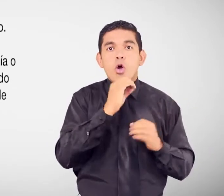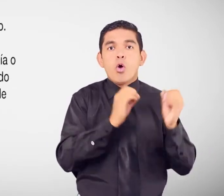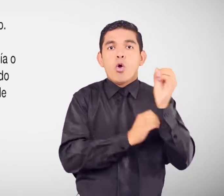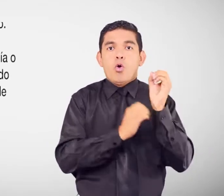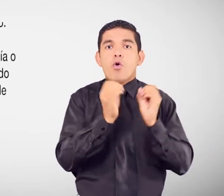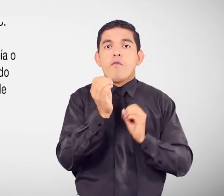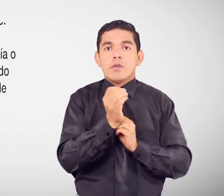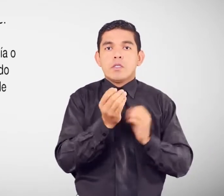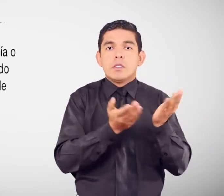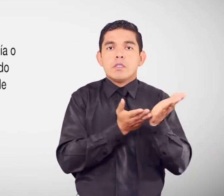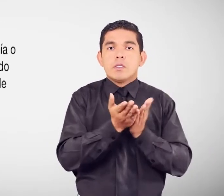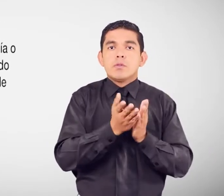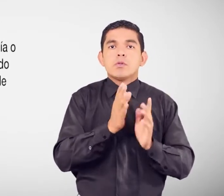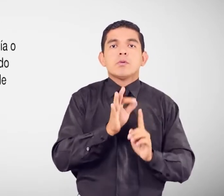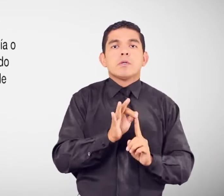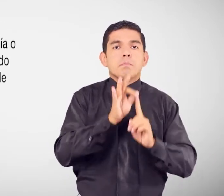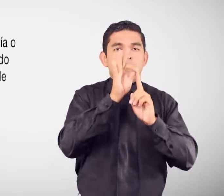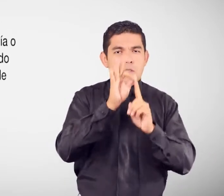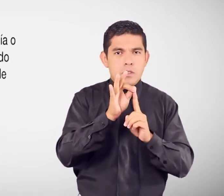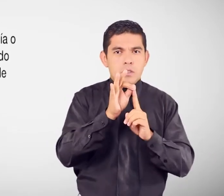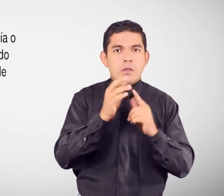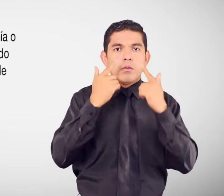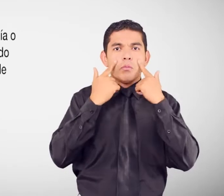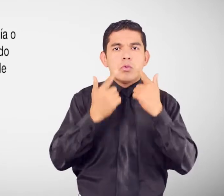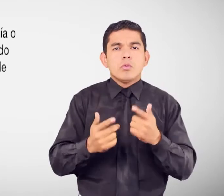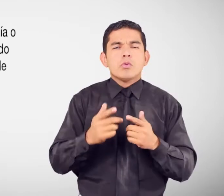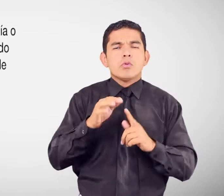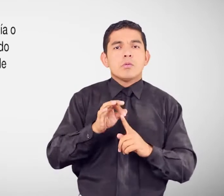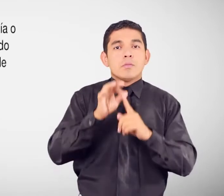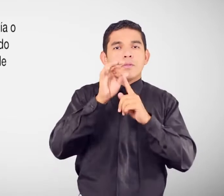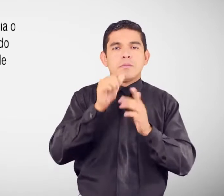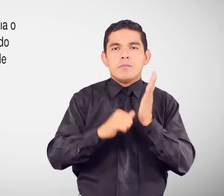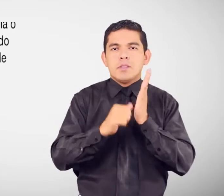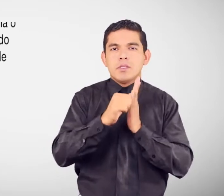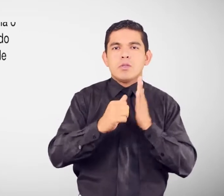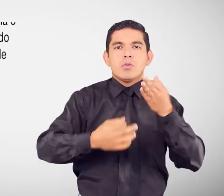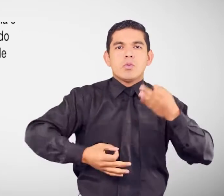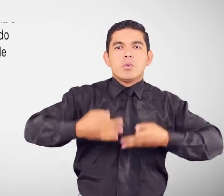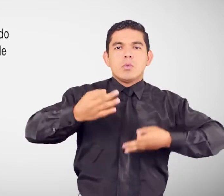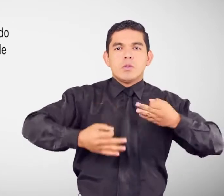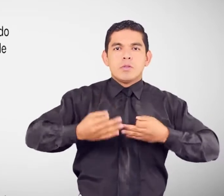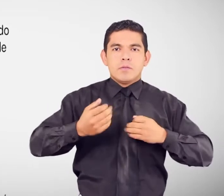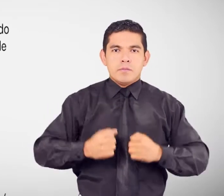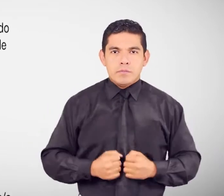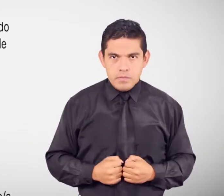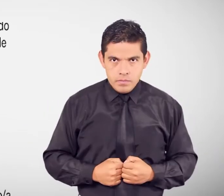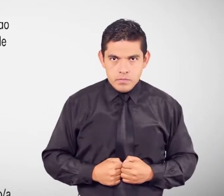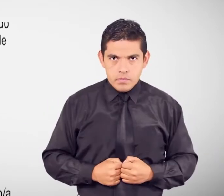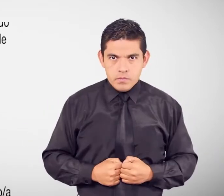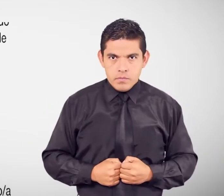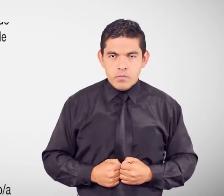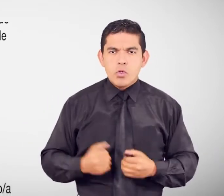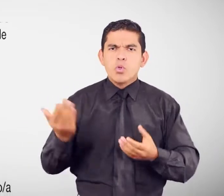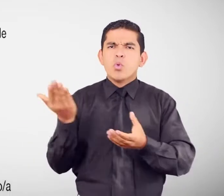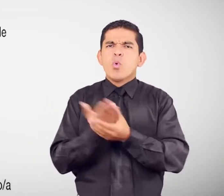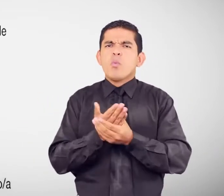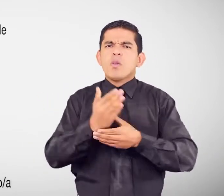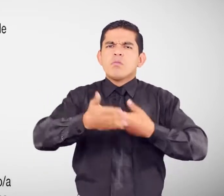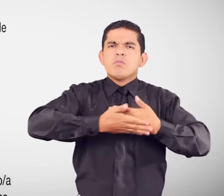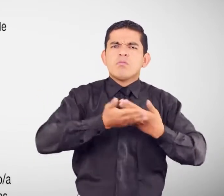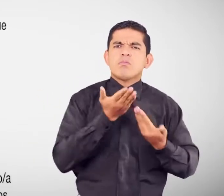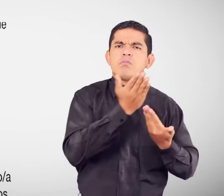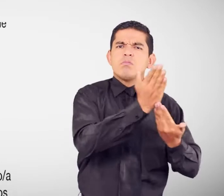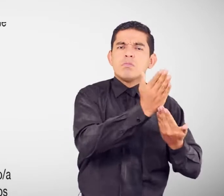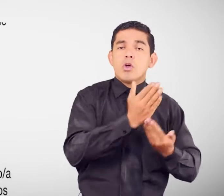Oficinas de Servicio Especializado de Protección Especial del Ministerio de Justicia Documentos que se debe presentar